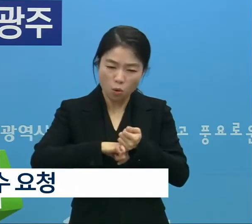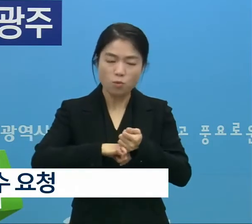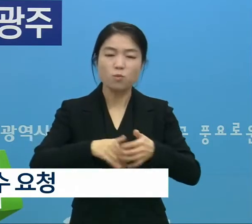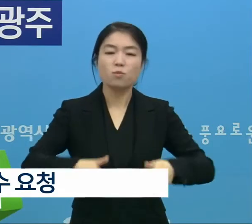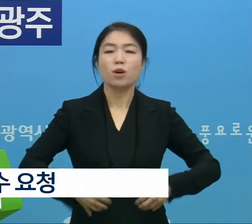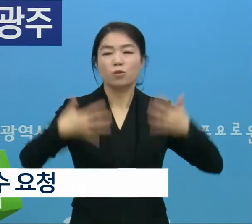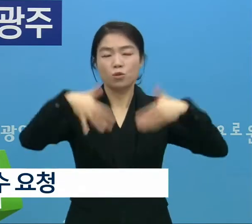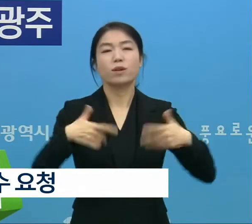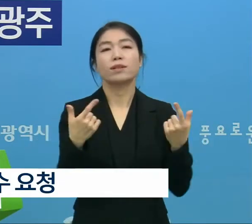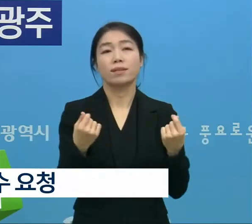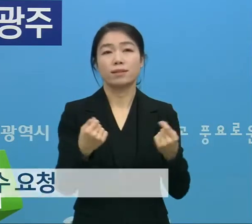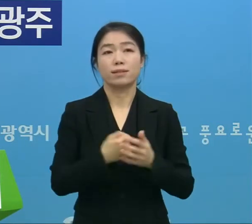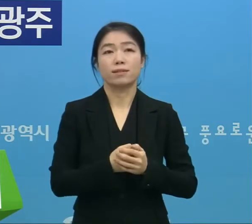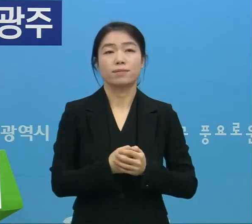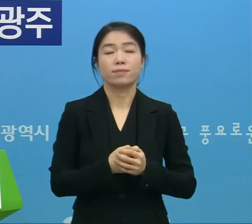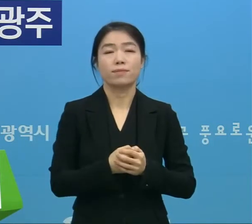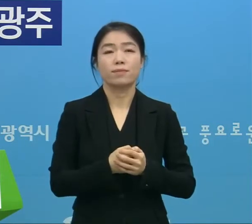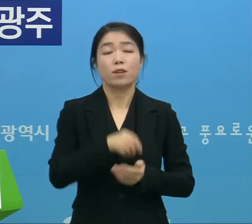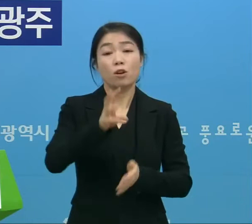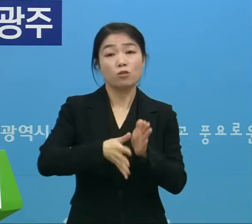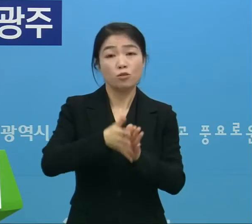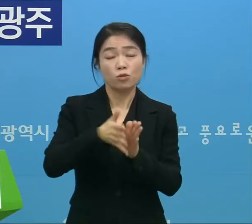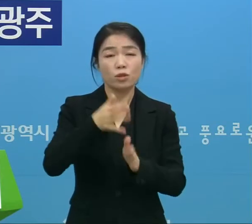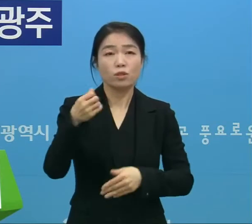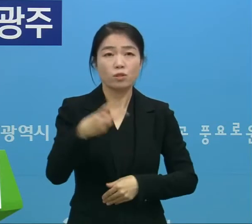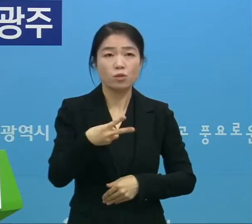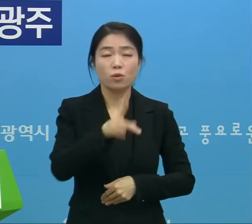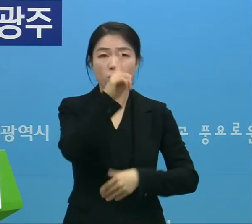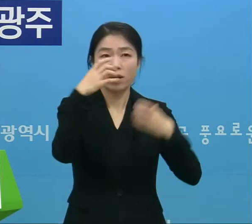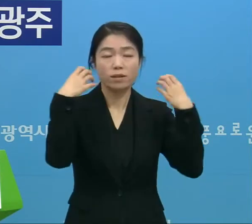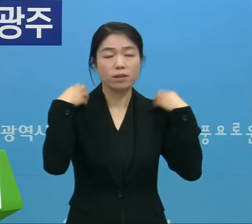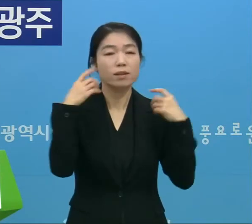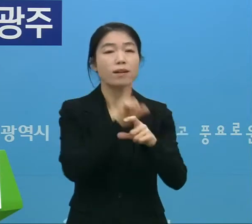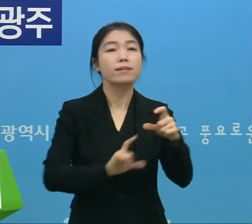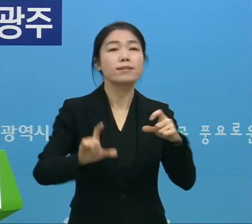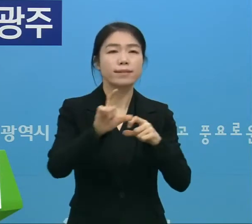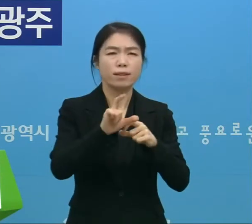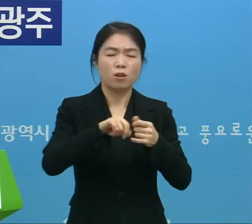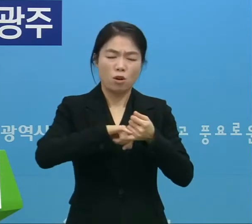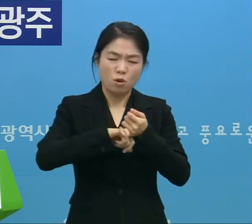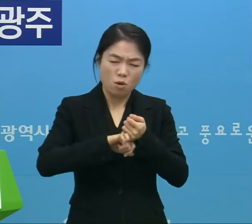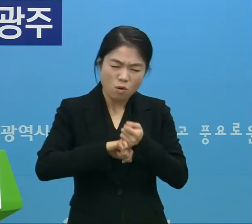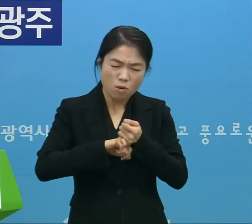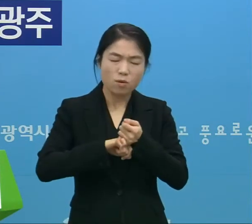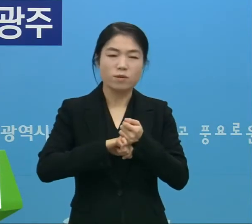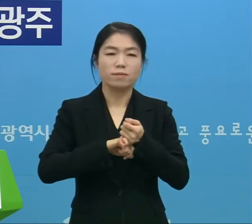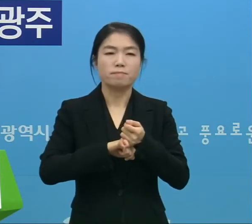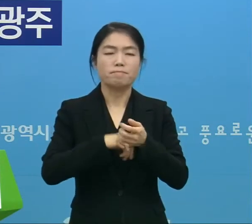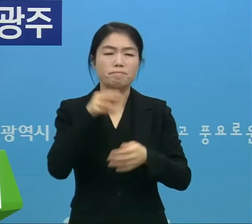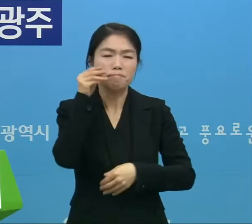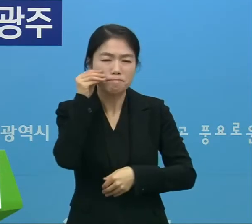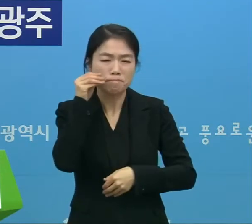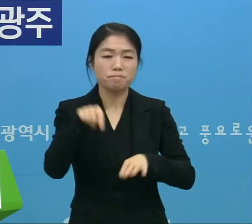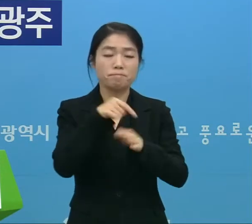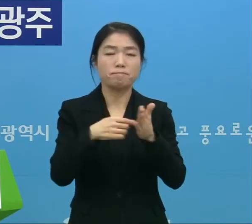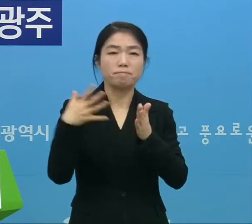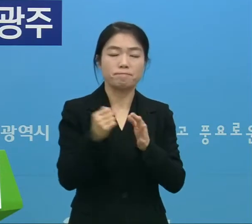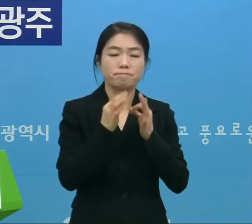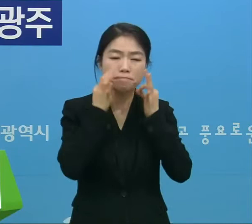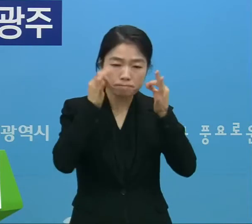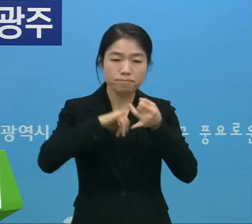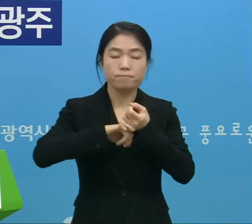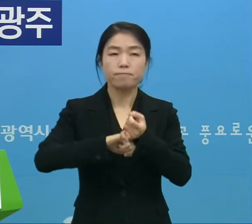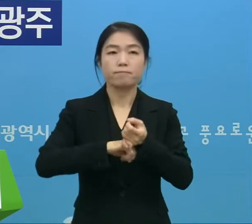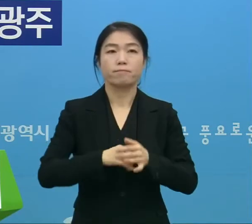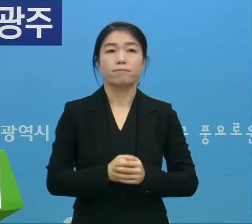갖추어집니다. 우리 시를 비롯한 방역당국은 더욱 절실한 심정으로 최선을 다하겠습니다.